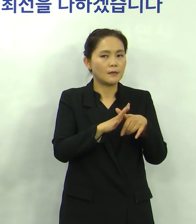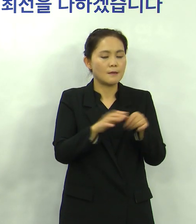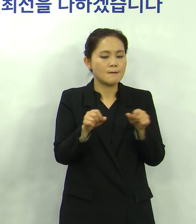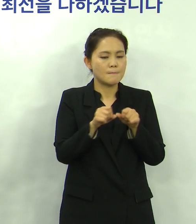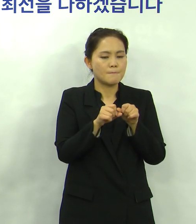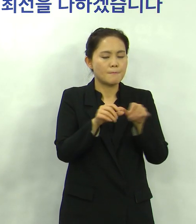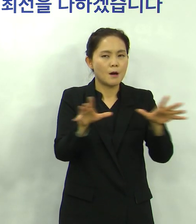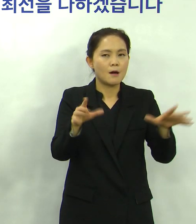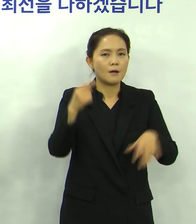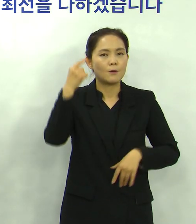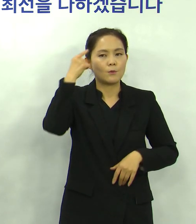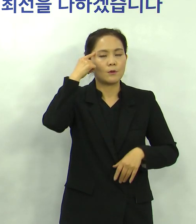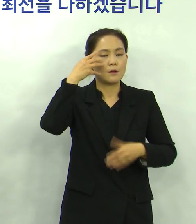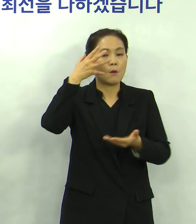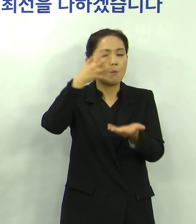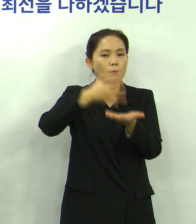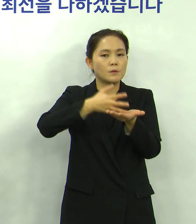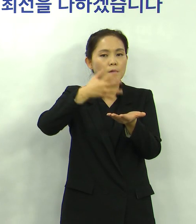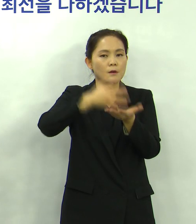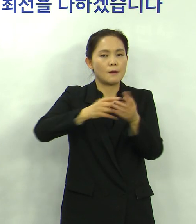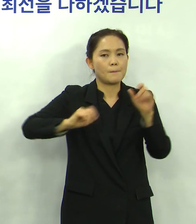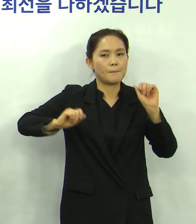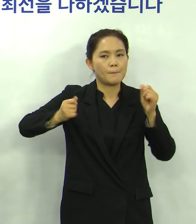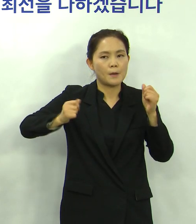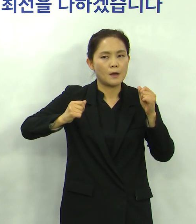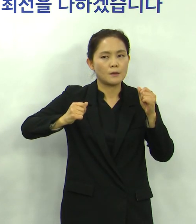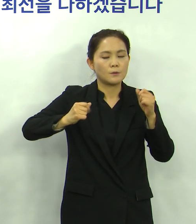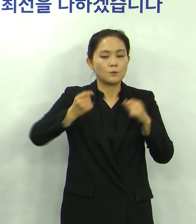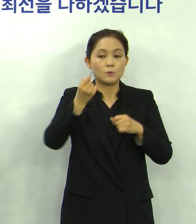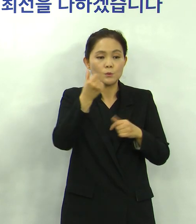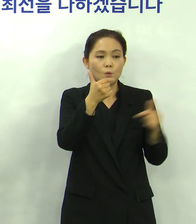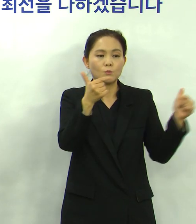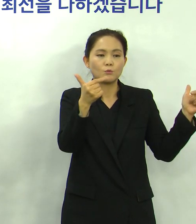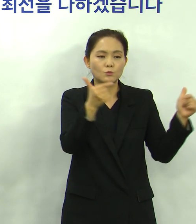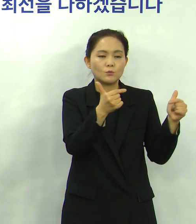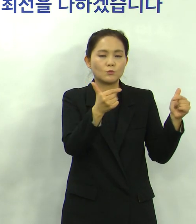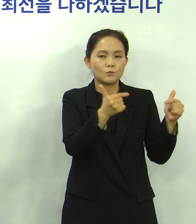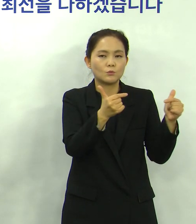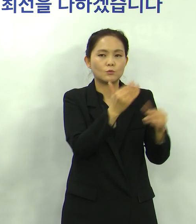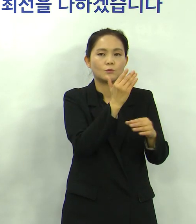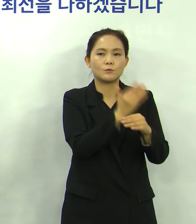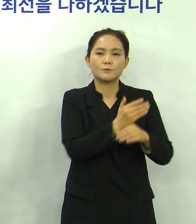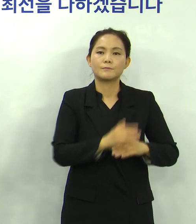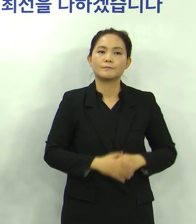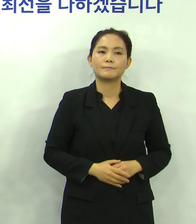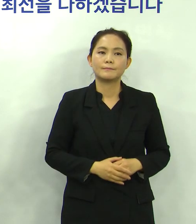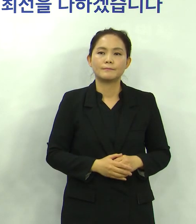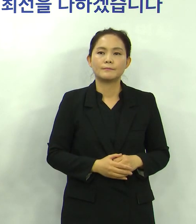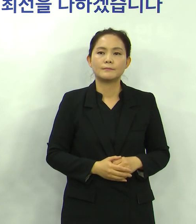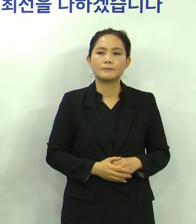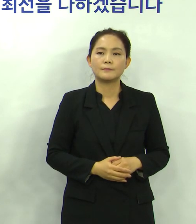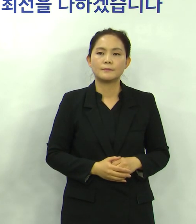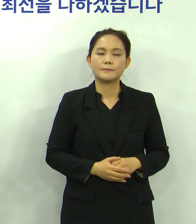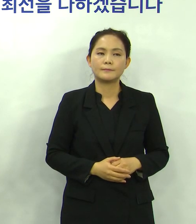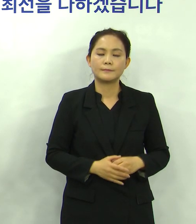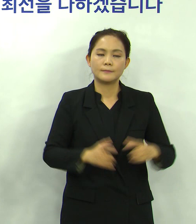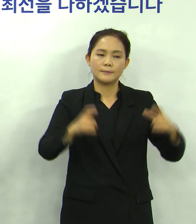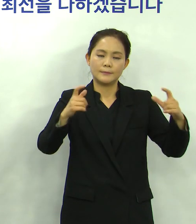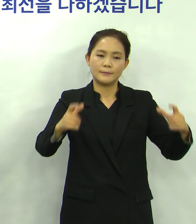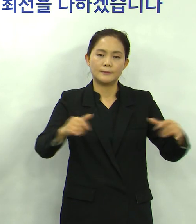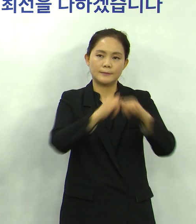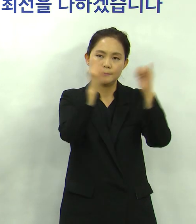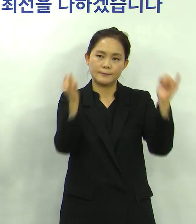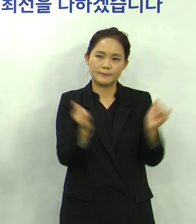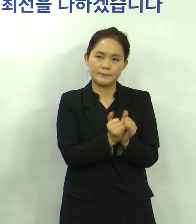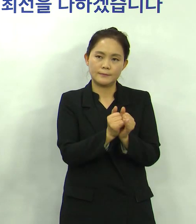퍼지던 이태용 클럽발 코로나19는 이제 조금씩 잡혀가는 추세입니다 그렇지만 아직도 지역사회